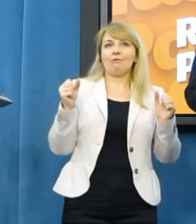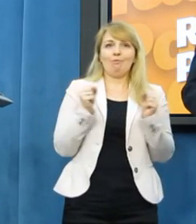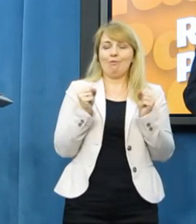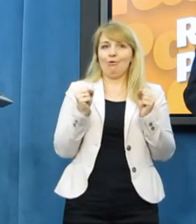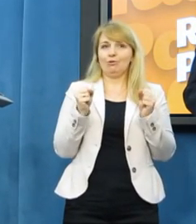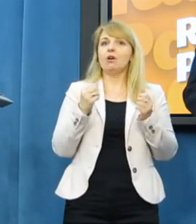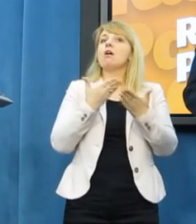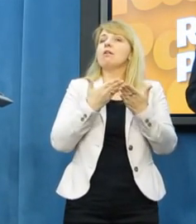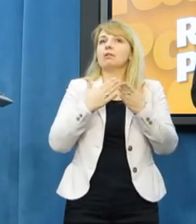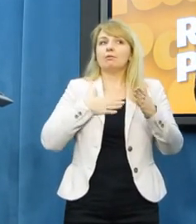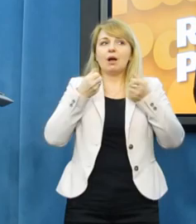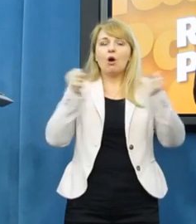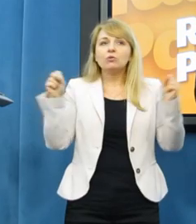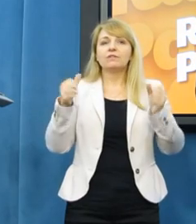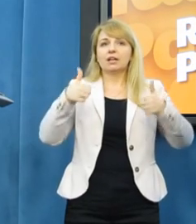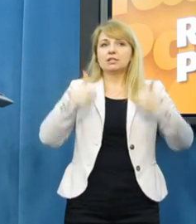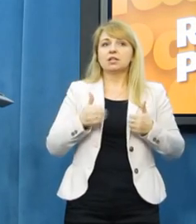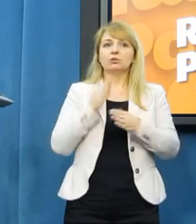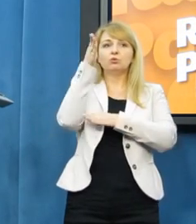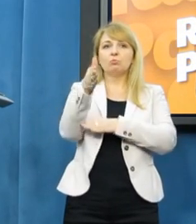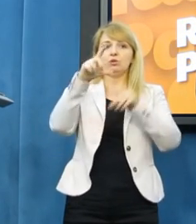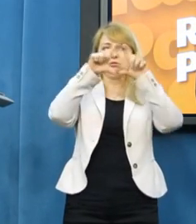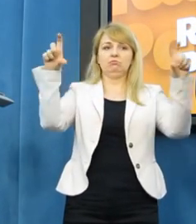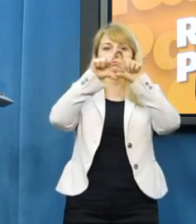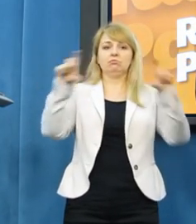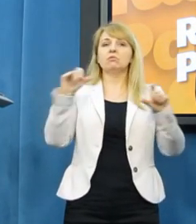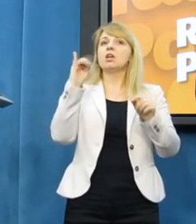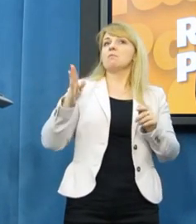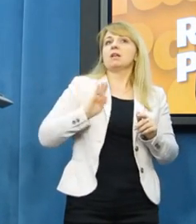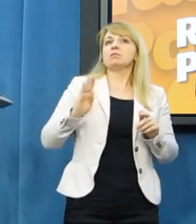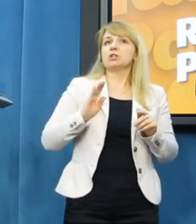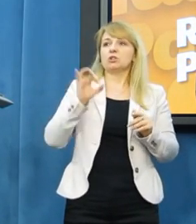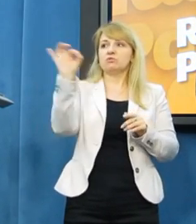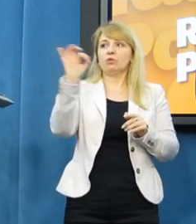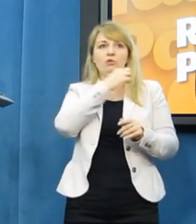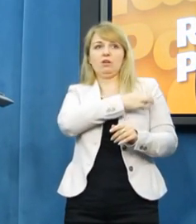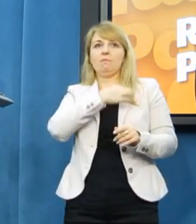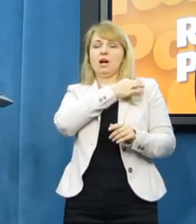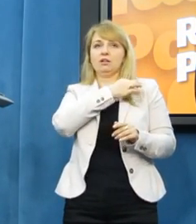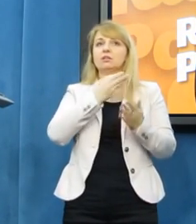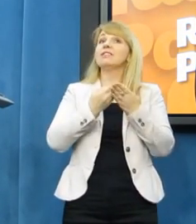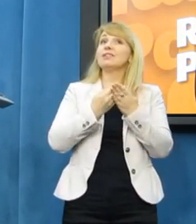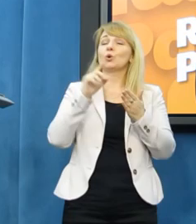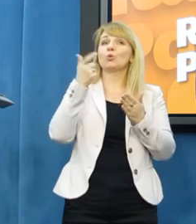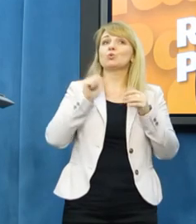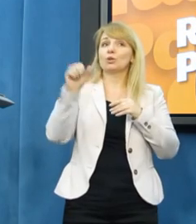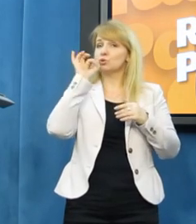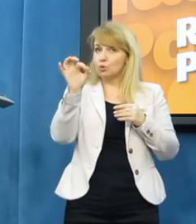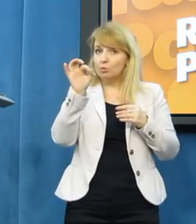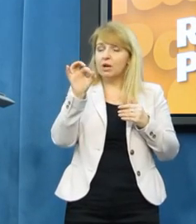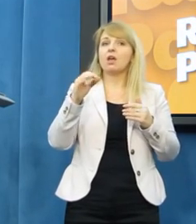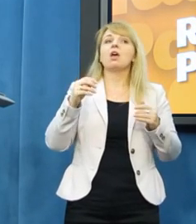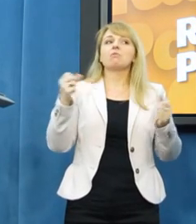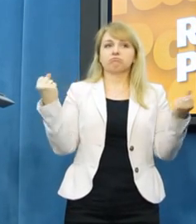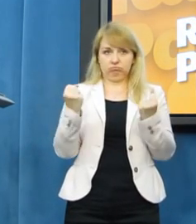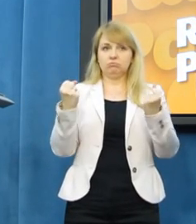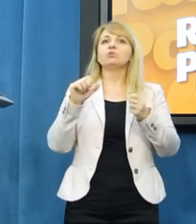poza tym szyldami, poza tym bezpieczeństwem, jaki daje ta organizacja partyjna. I to, co jest naprawdę dobre, da sobie radę w